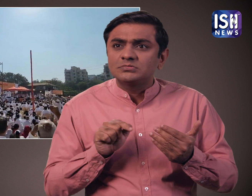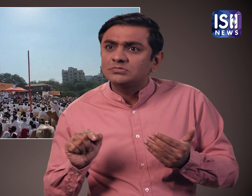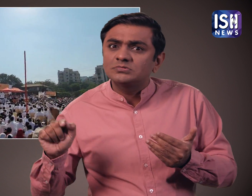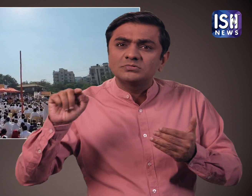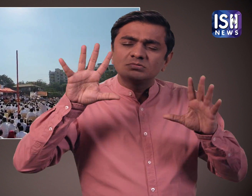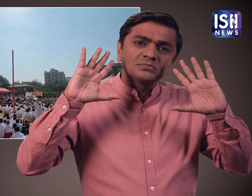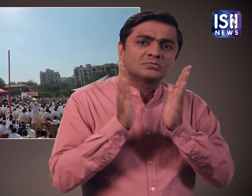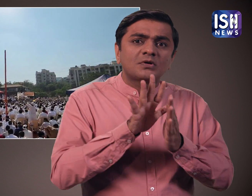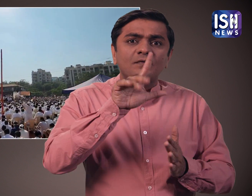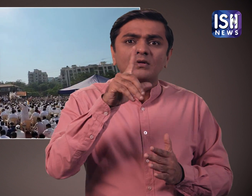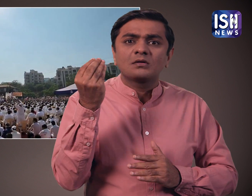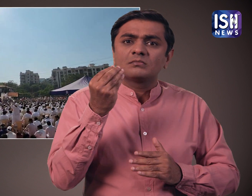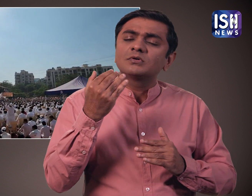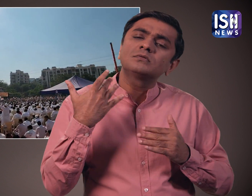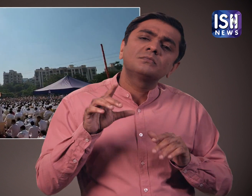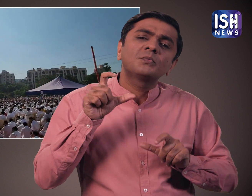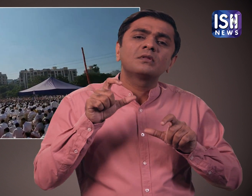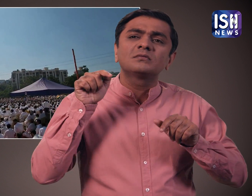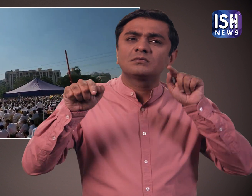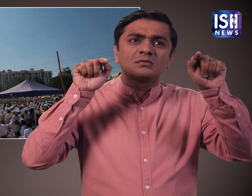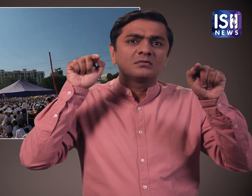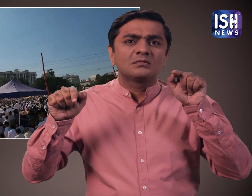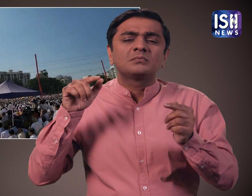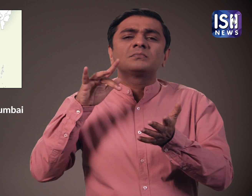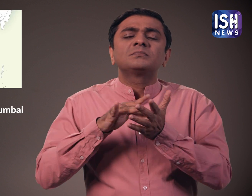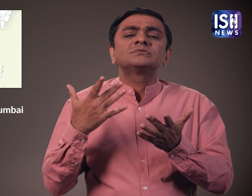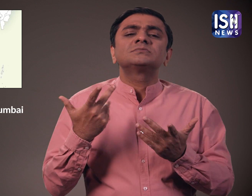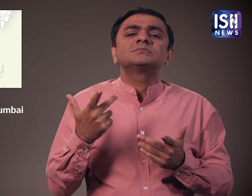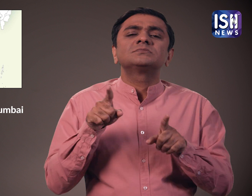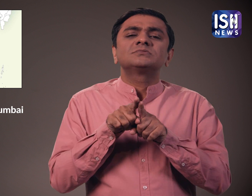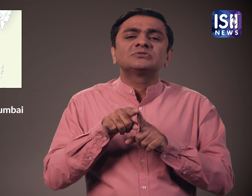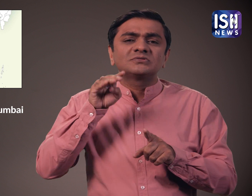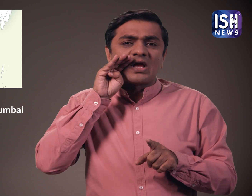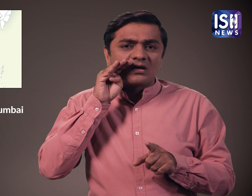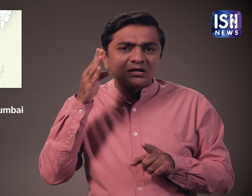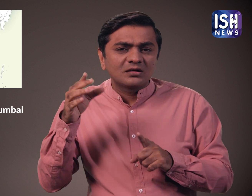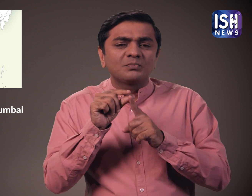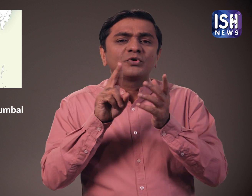सांगली, पूने, आदी से 5,000,000 लोगों ने विरोध प्रदर्शन में भाग